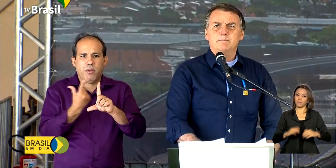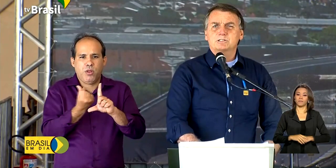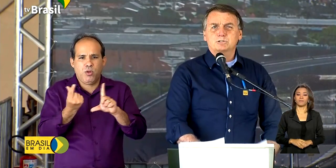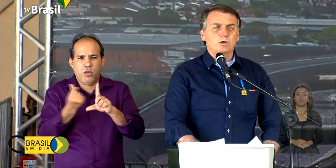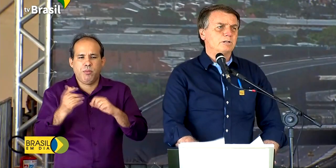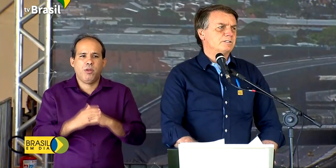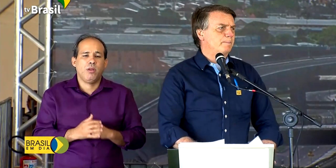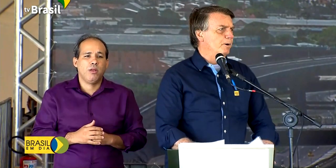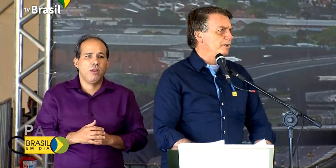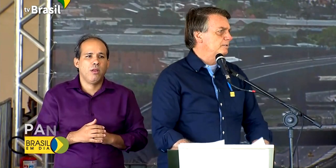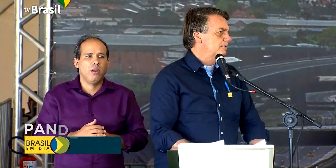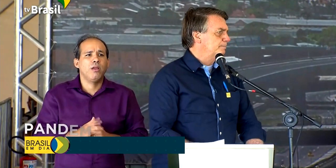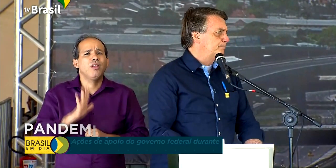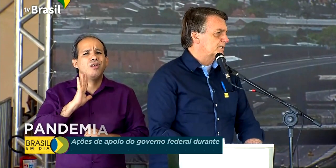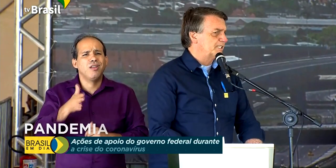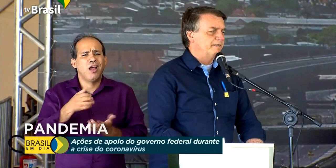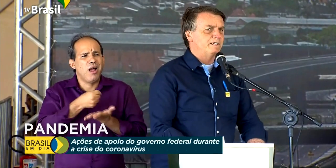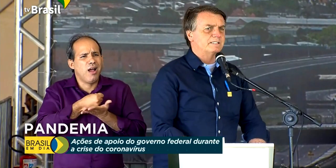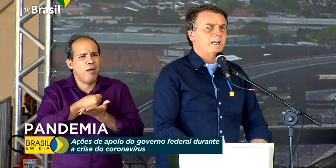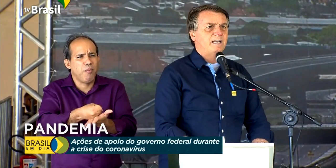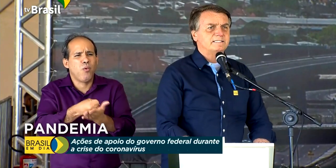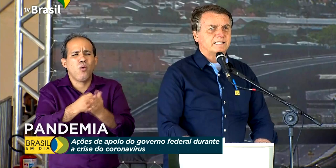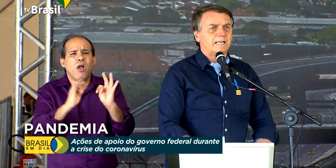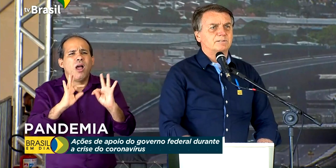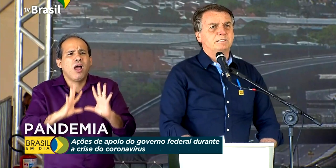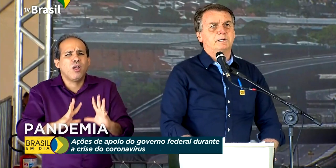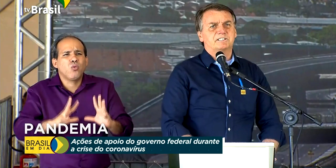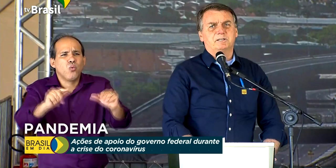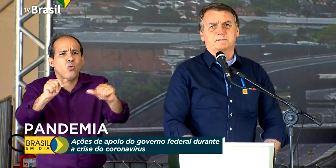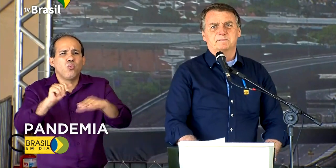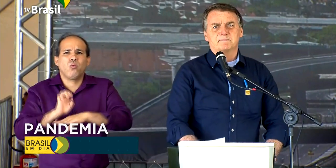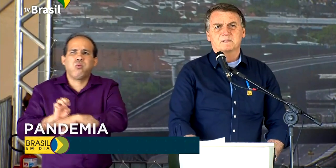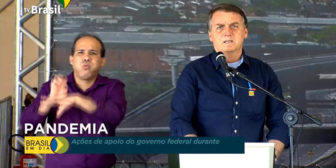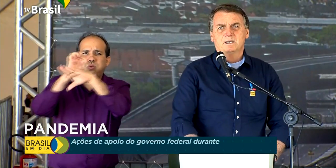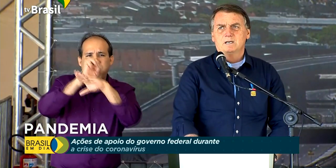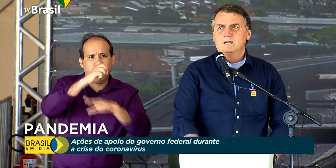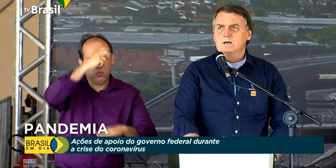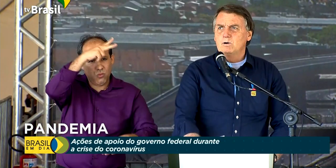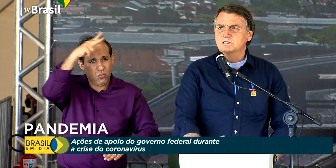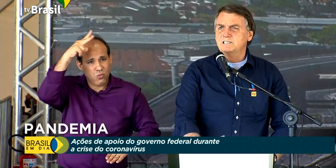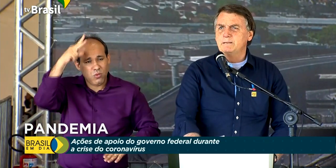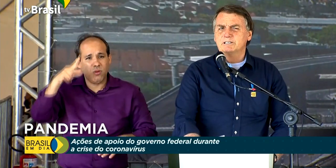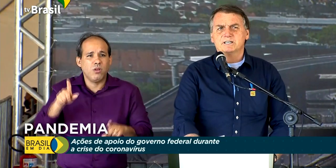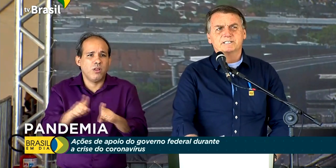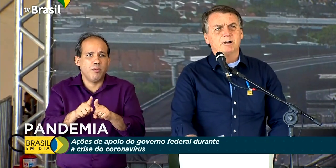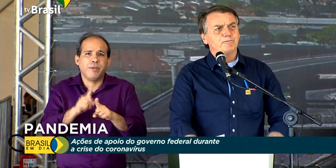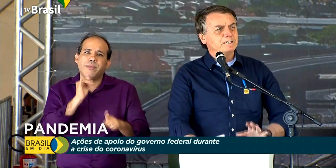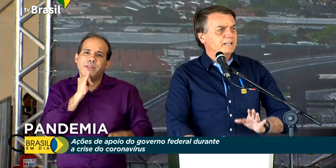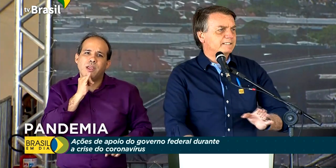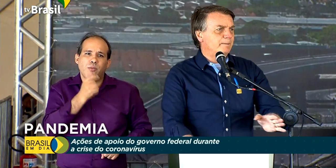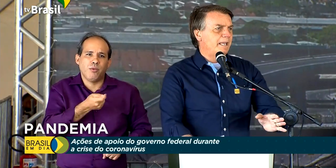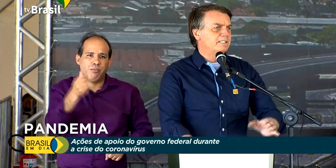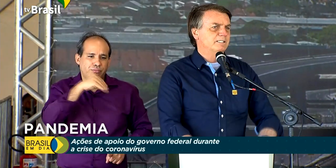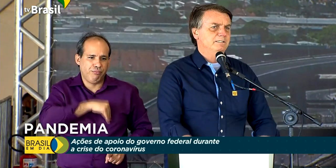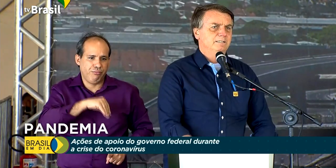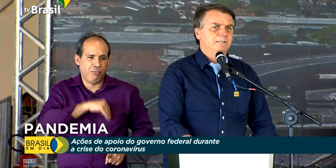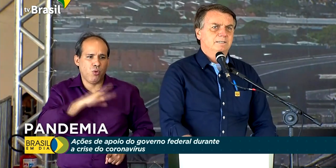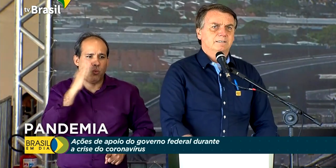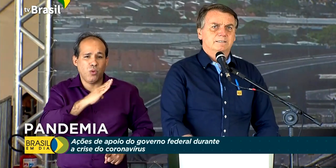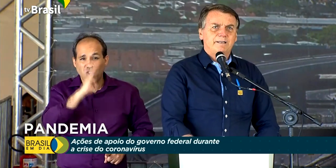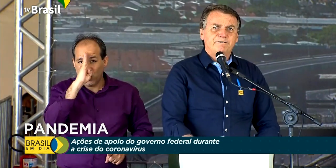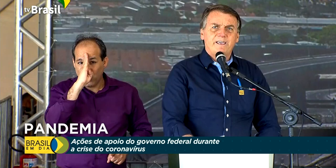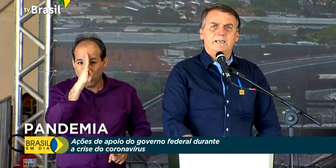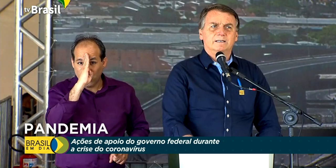Prestamos todos os apoios possíveis a estados e municípios. O auxílio emergencial foi diretamente